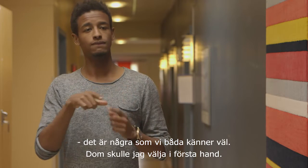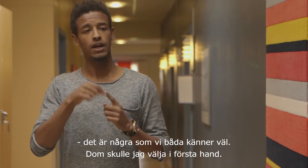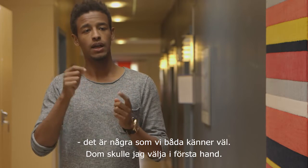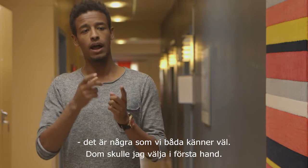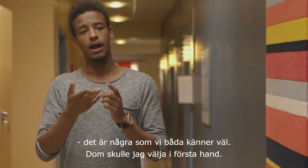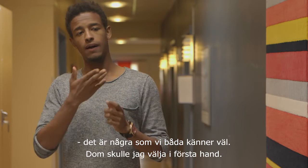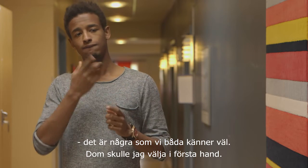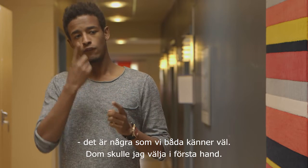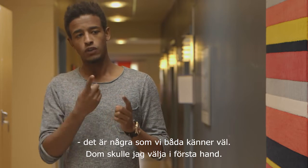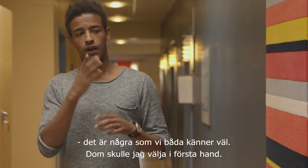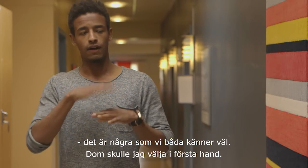De skulle jag välja i första hand.